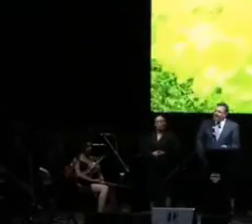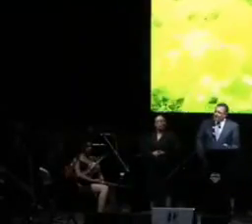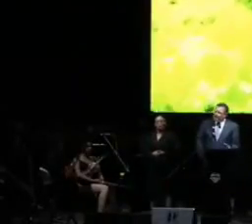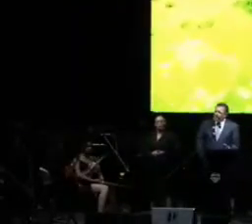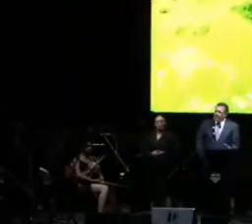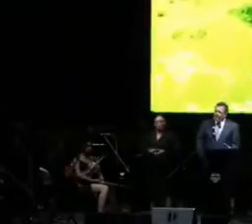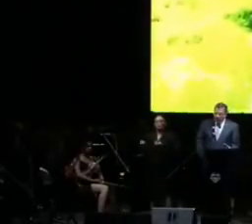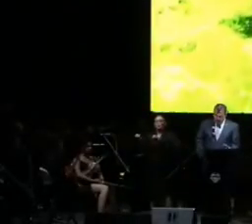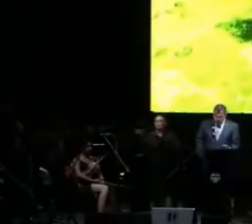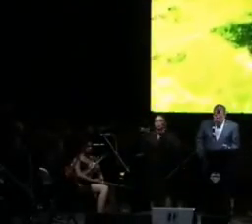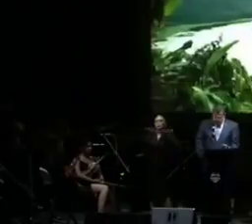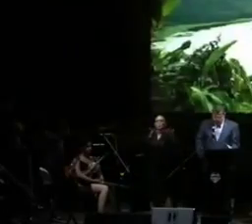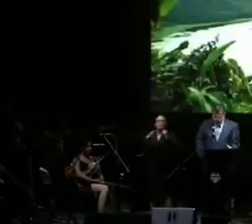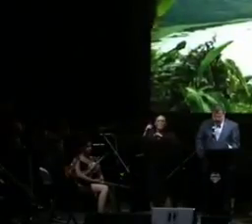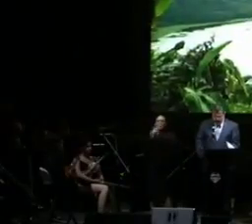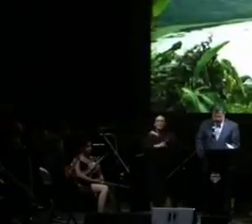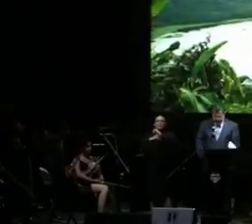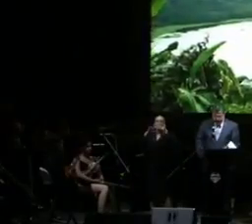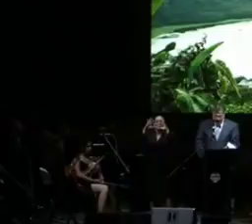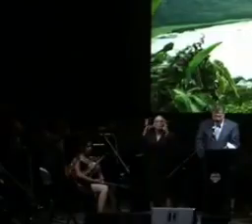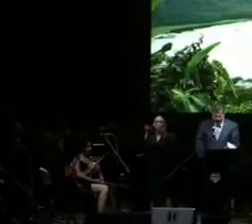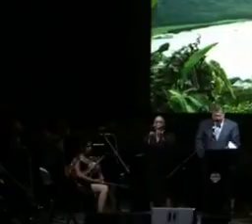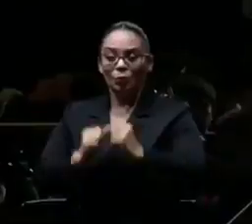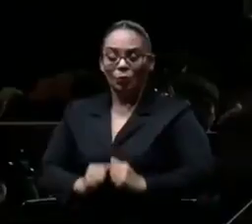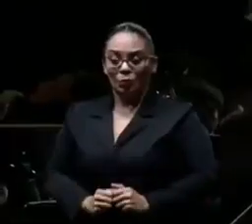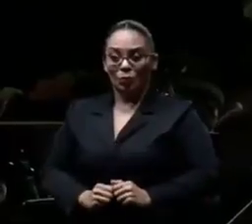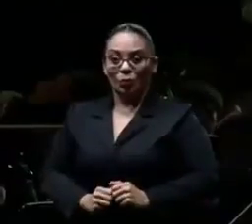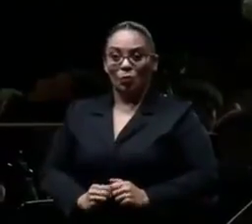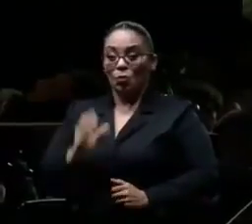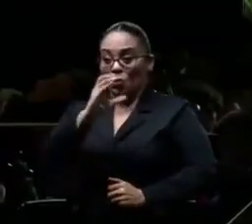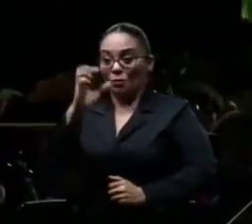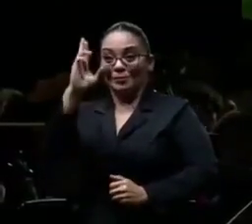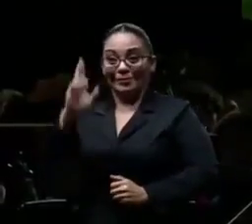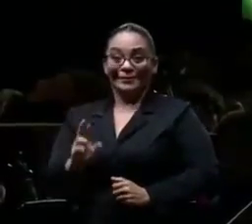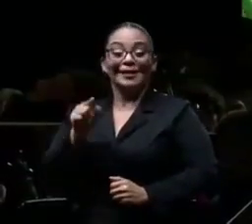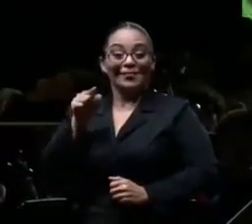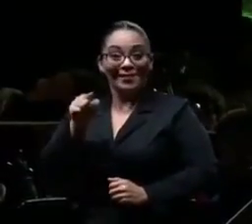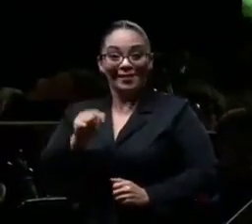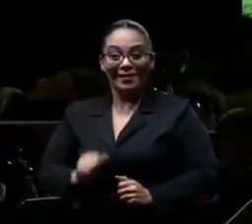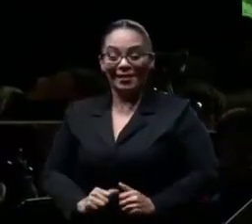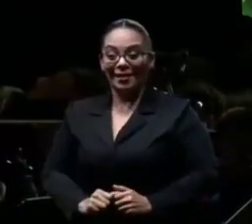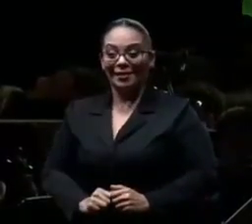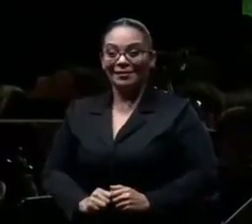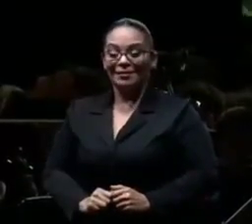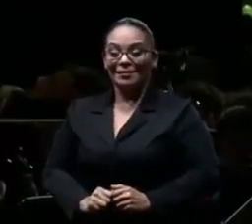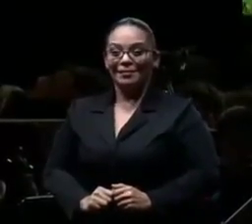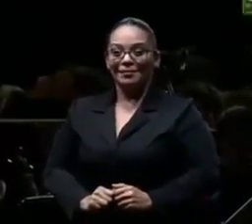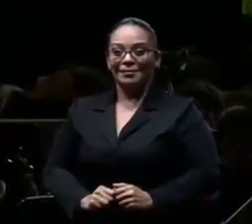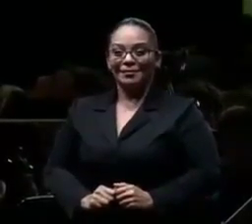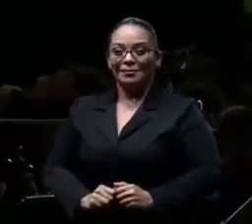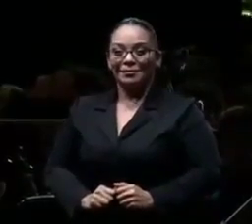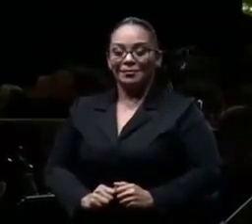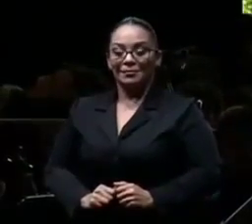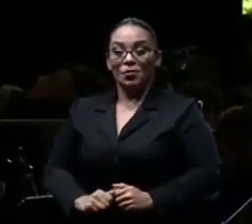las naciones del mundo. Costa Rica, con esa partitura